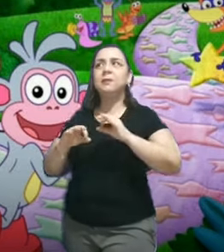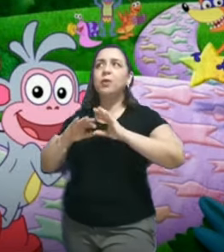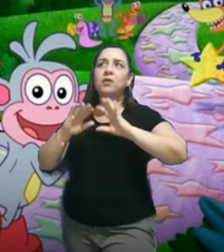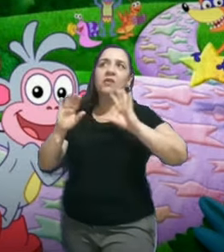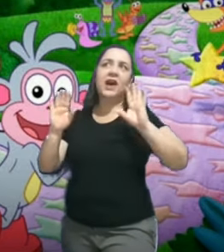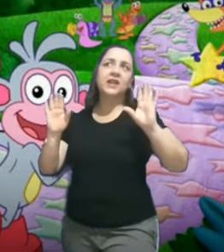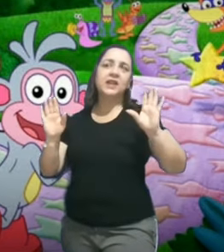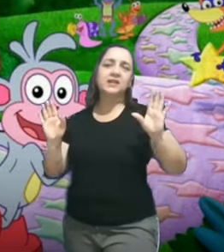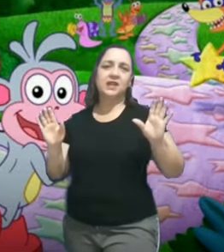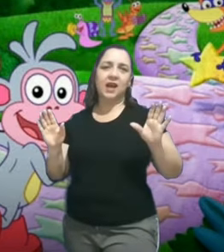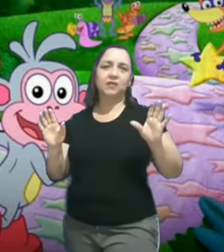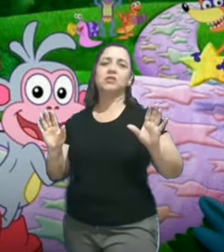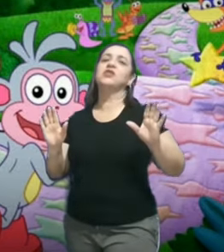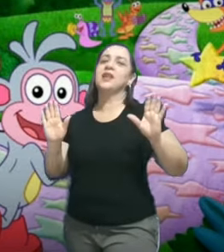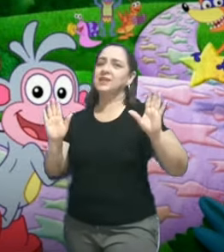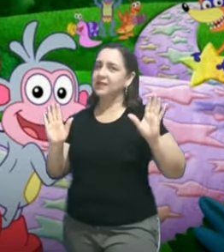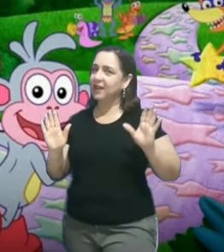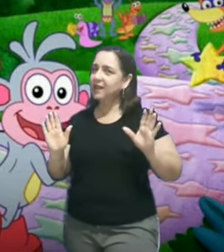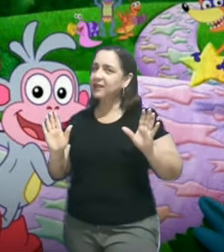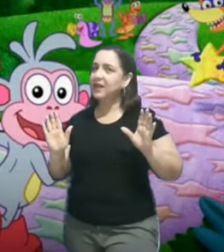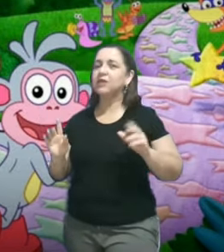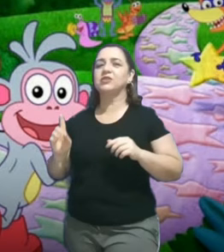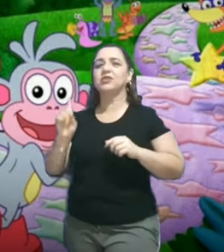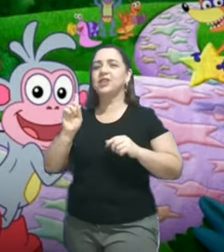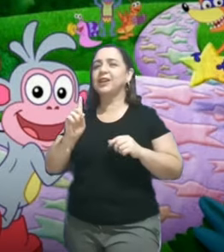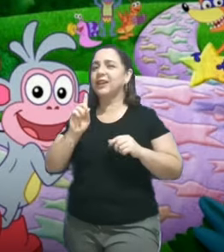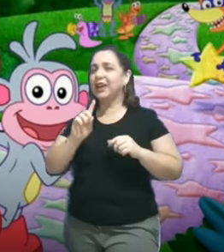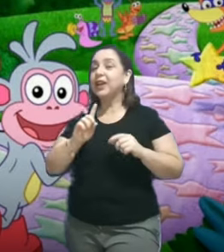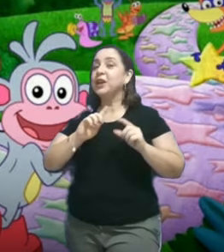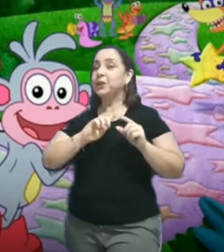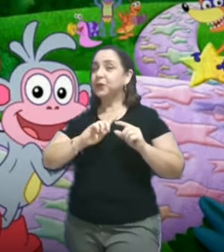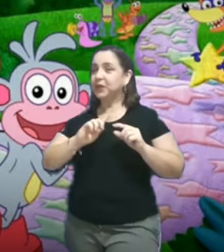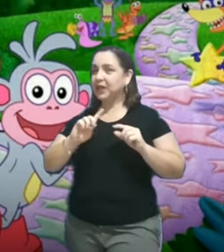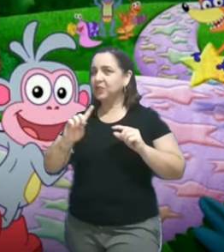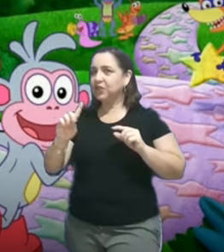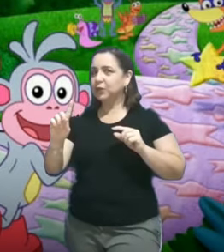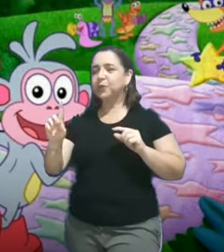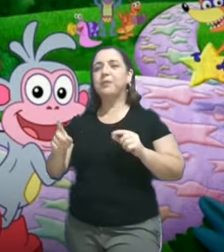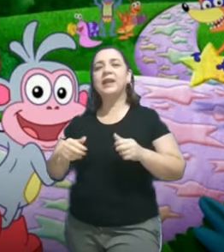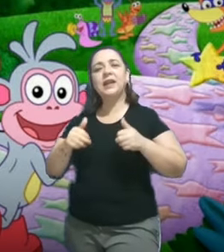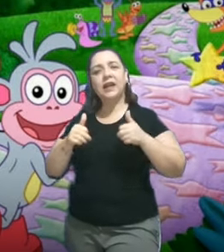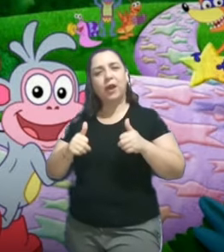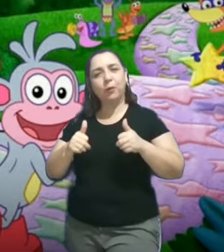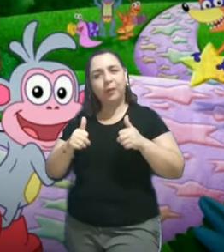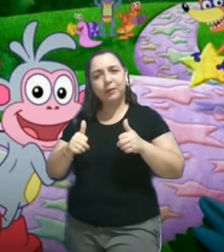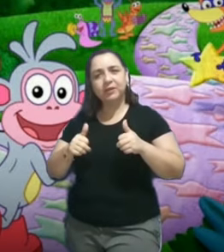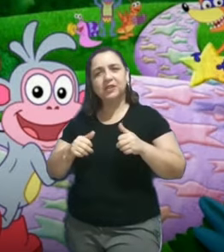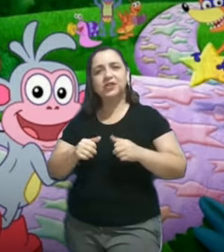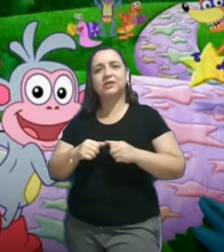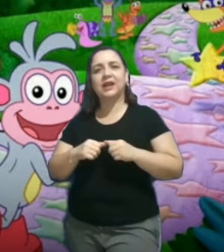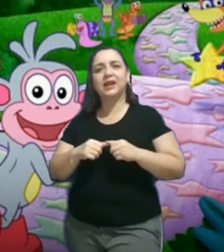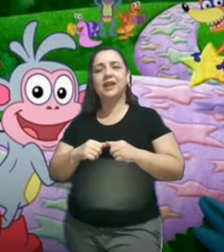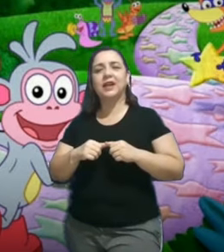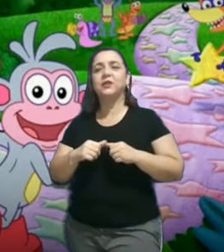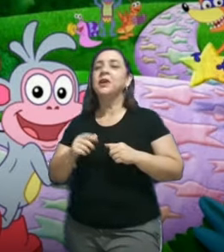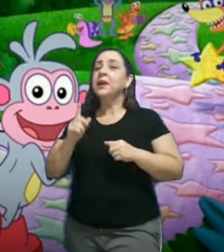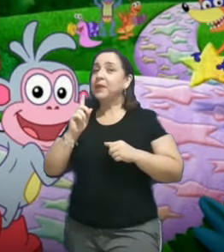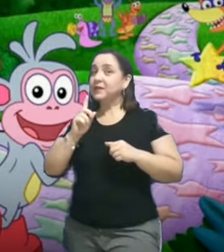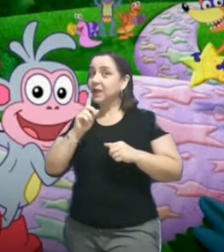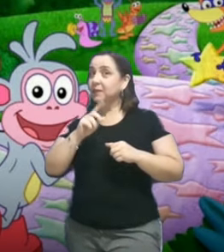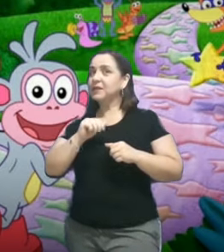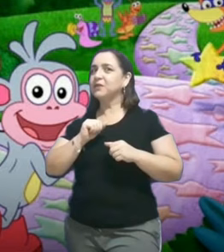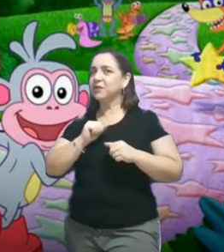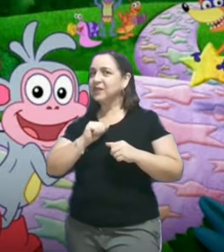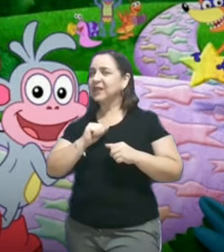passei por várias árvores, desenha as árvores. Tia quer o trajeto bem legal, bem bonitinho no caderno,